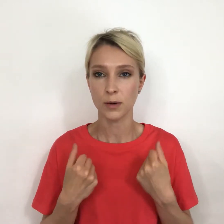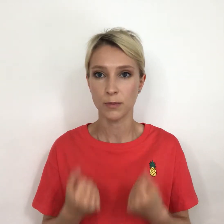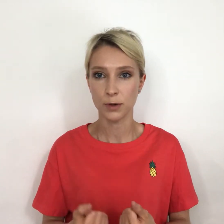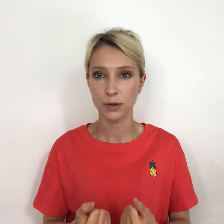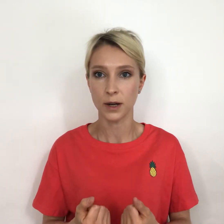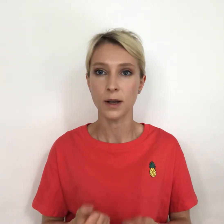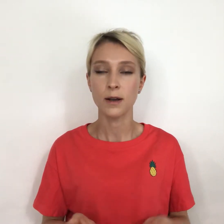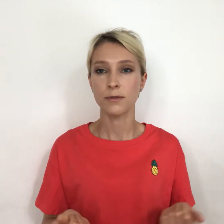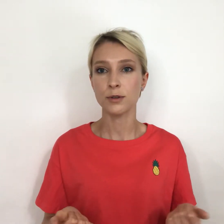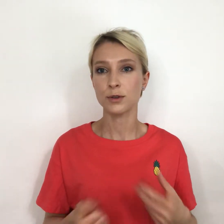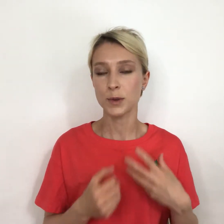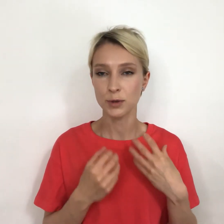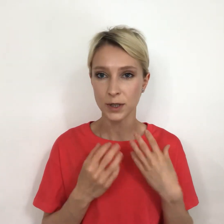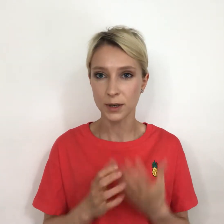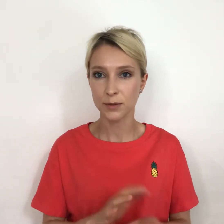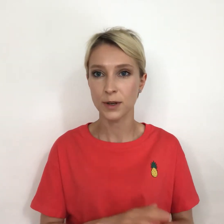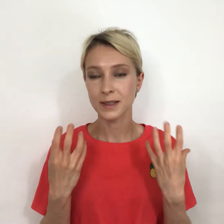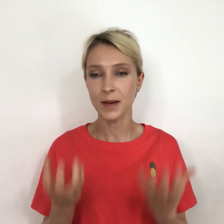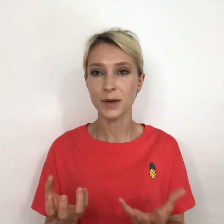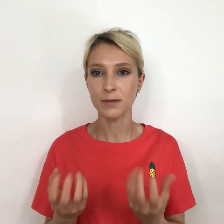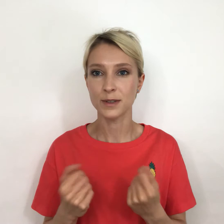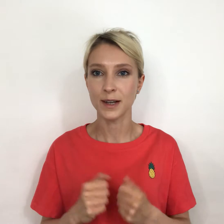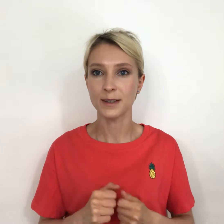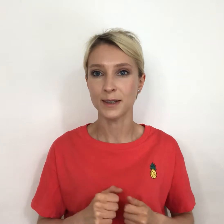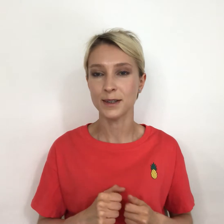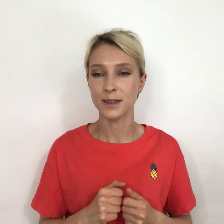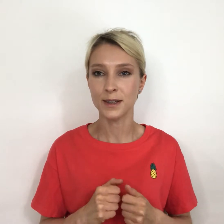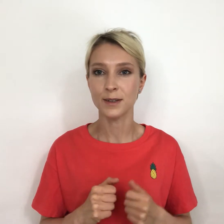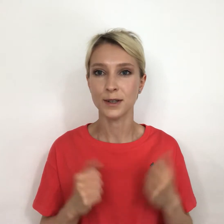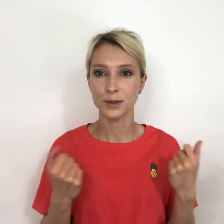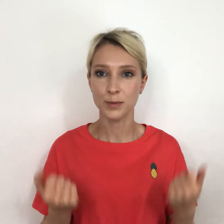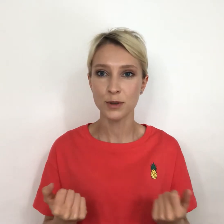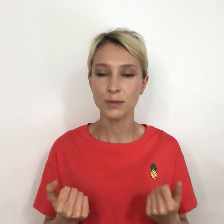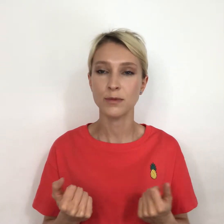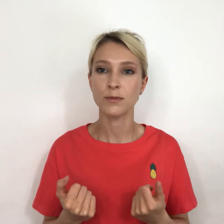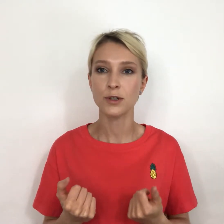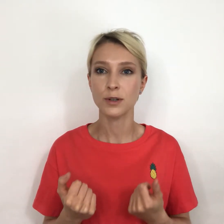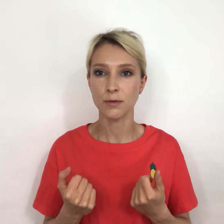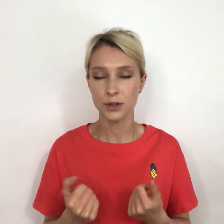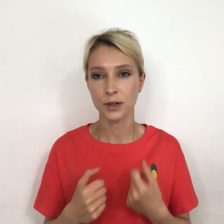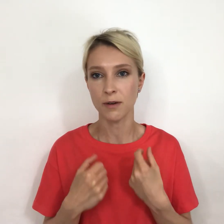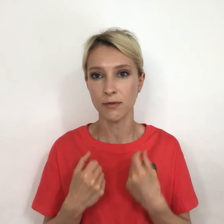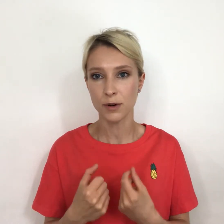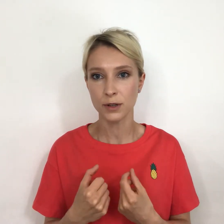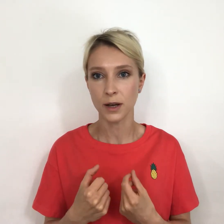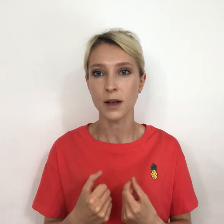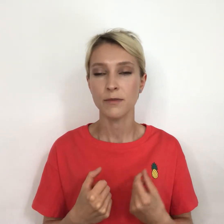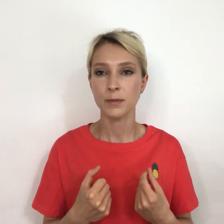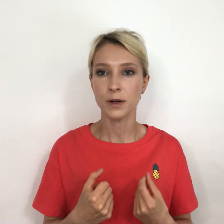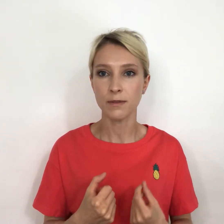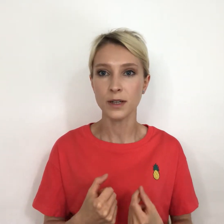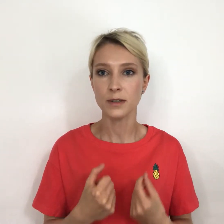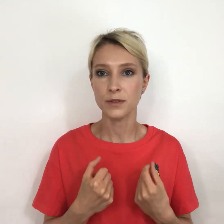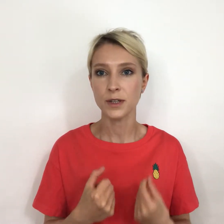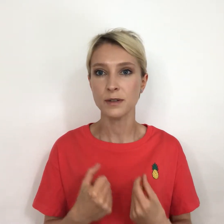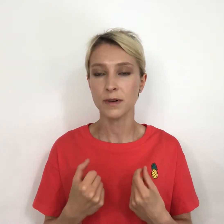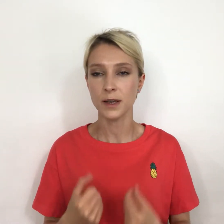блюдо. Вот с помощью таких вот, на первый взгляд, таких нехитрых способов можно очень комфортно формировать все свои